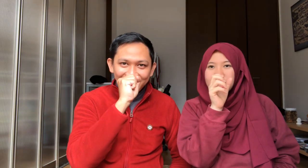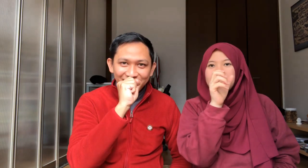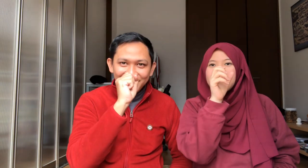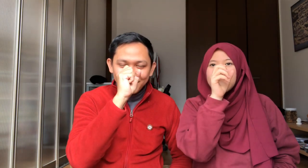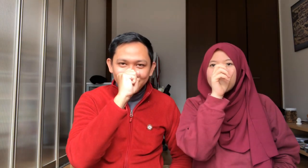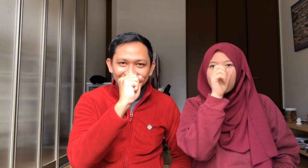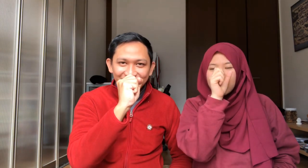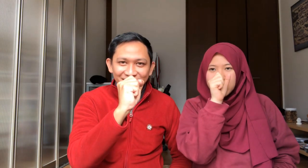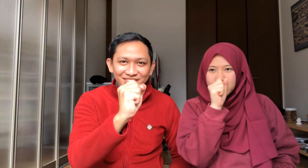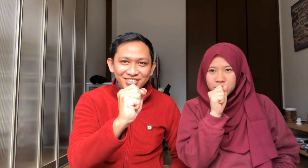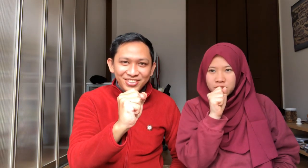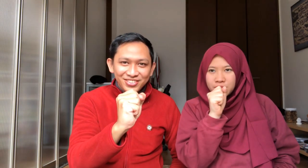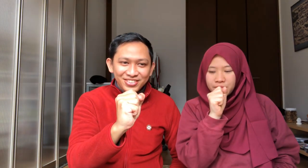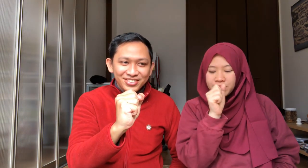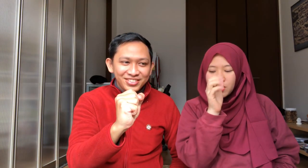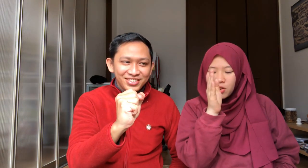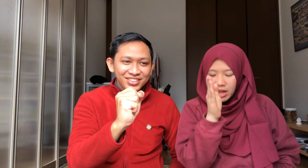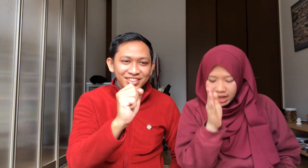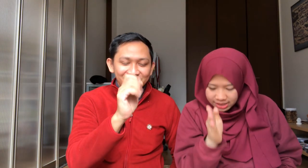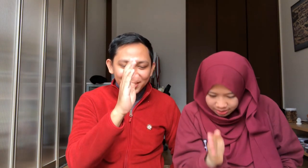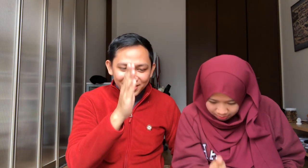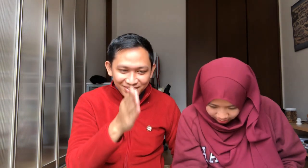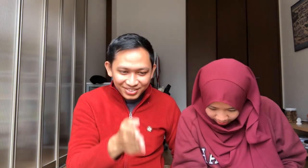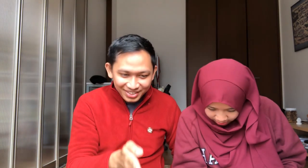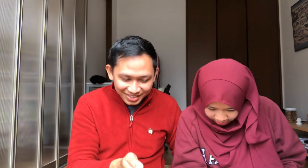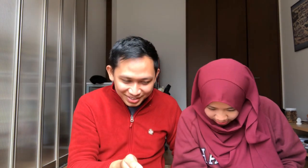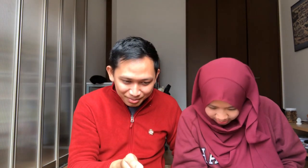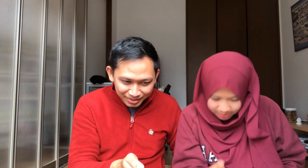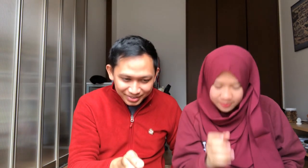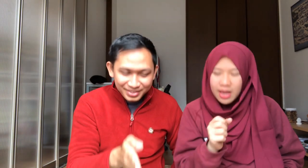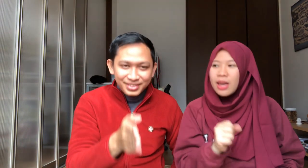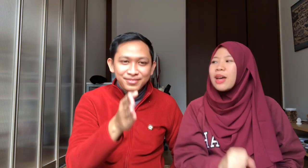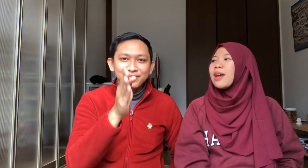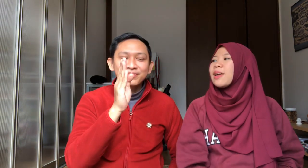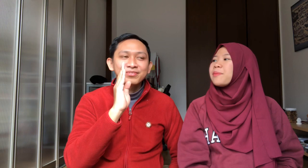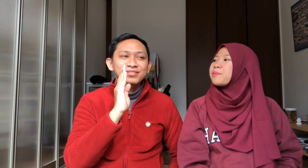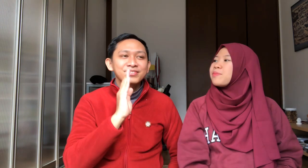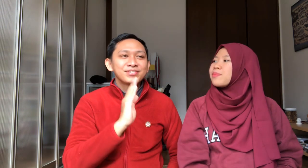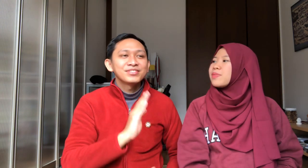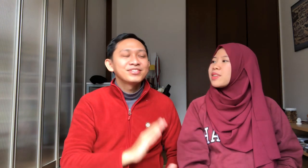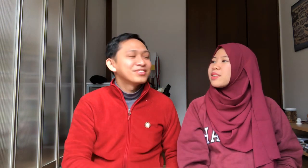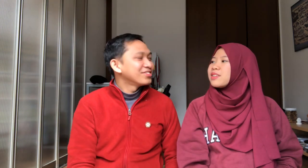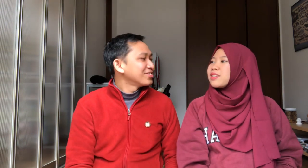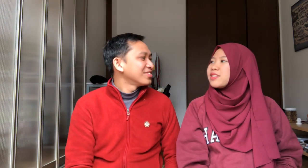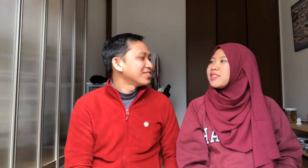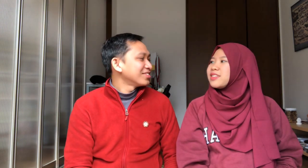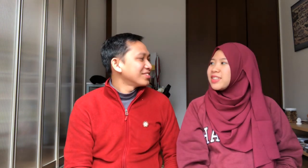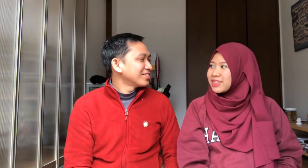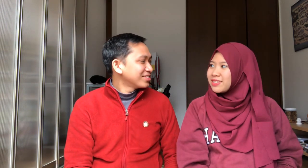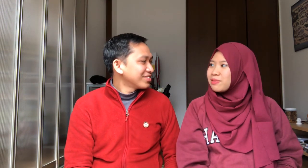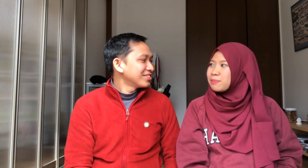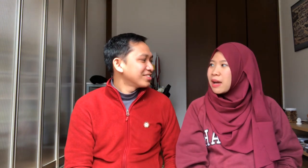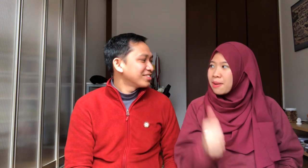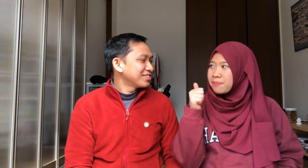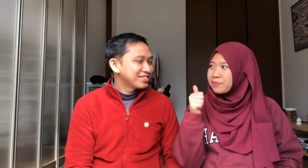Yoroshiku Onegaishimasu Onegaishimasu Hai Paham?